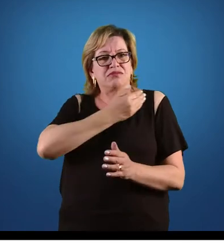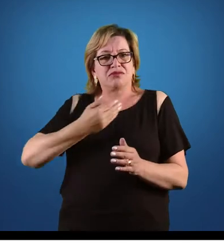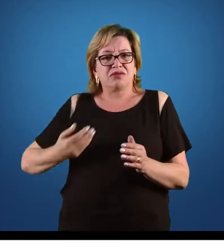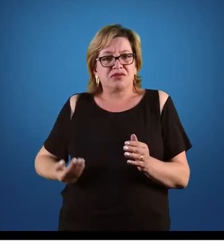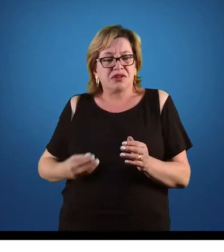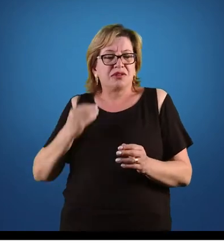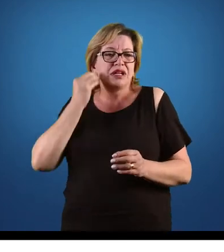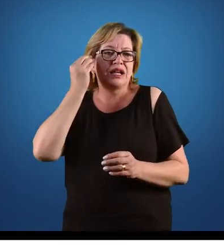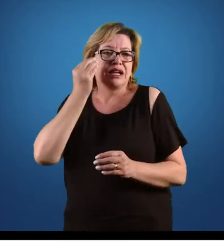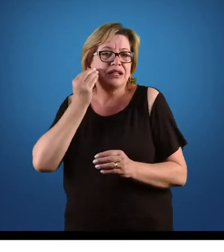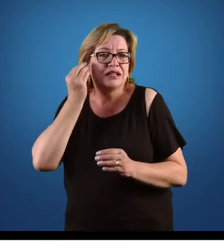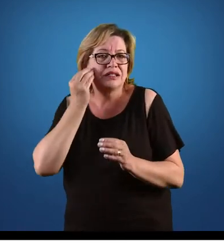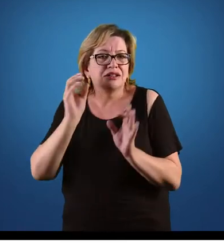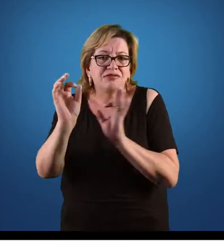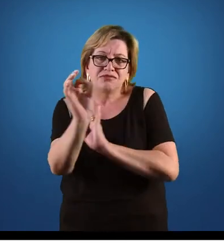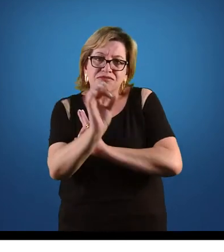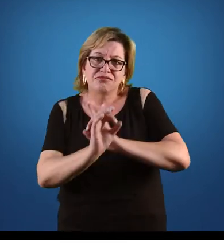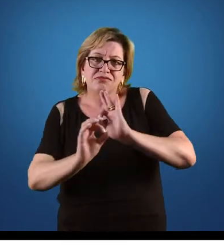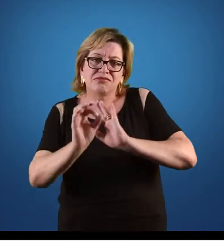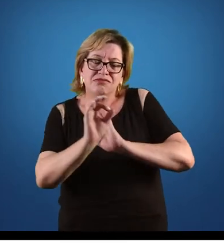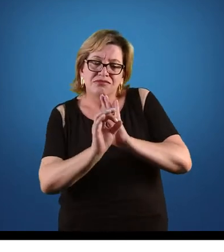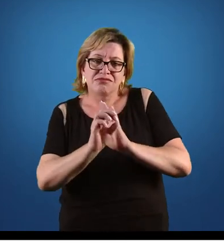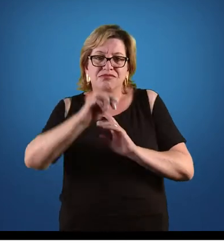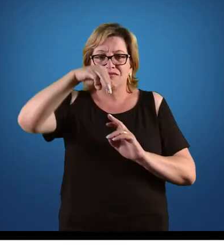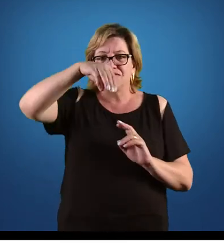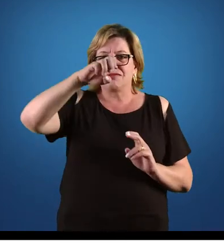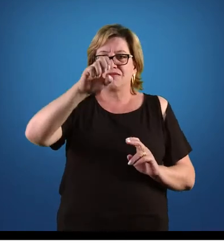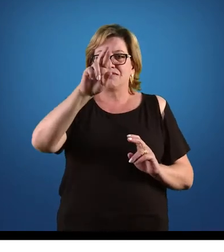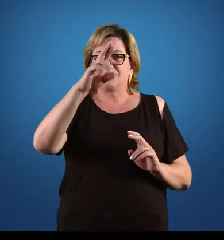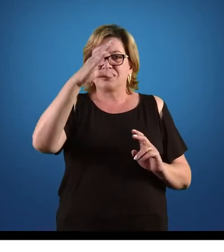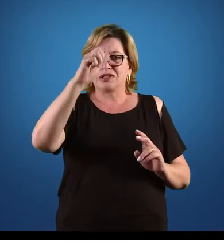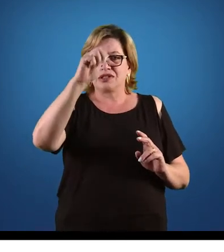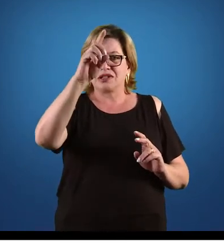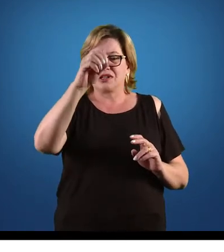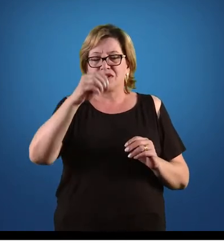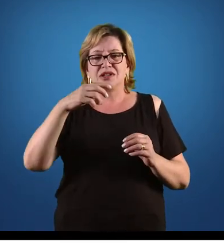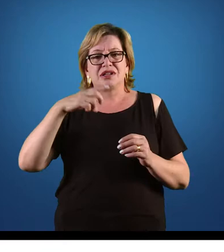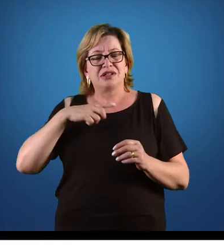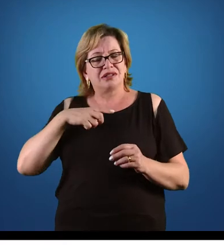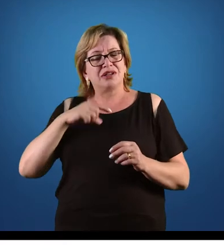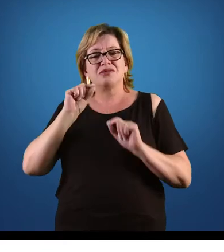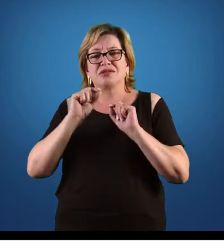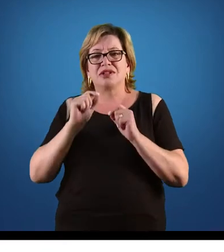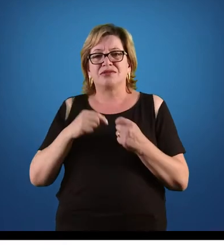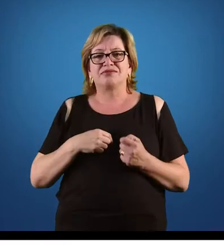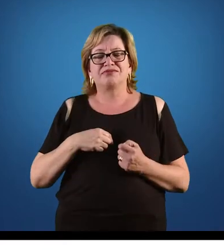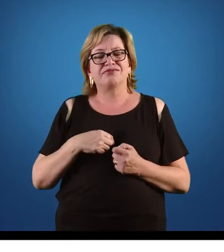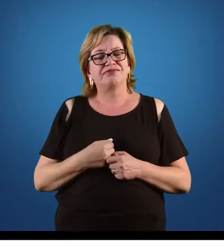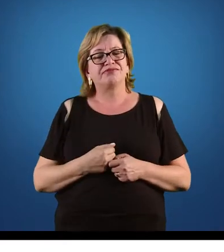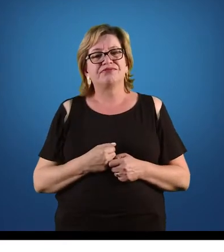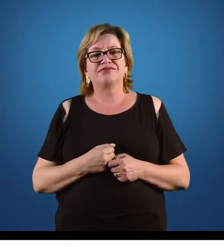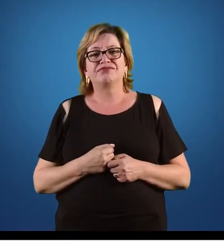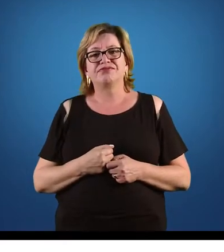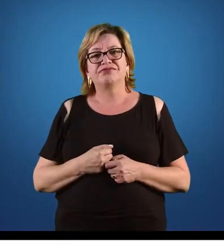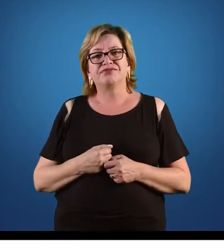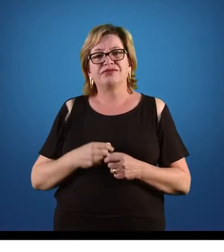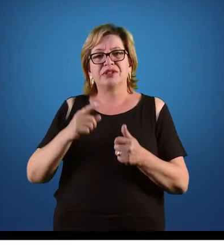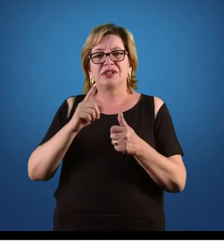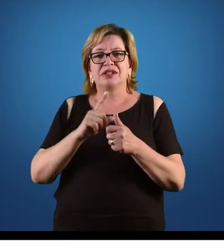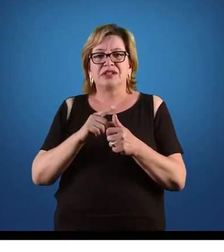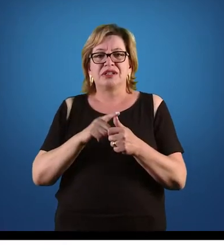agentes do mercado. E aí, podemos citar como as